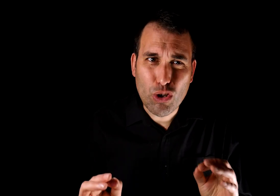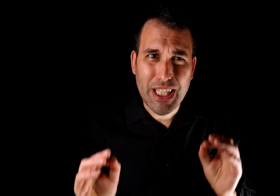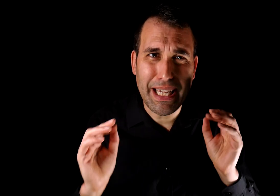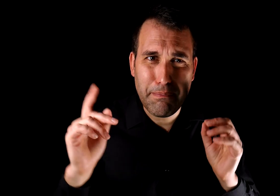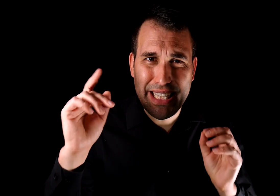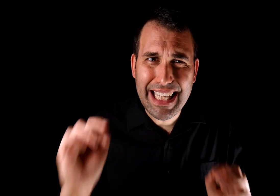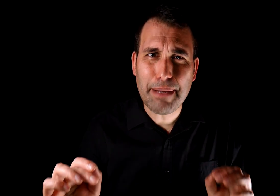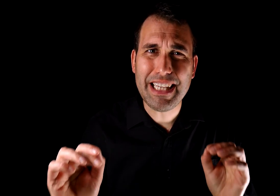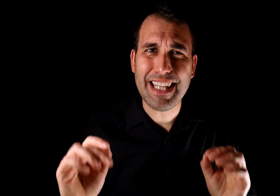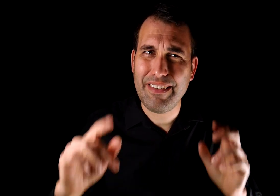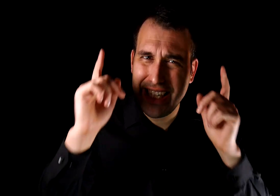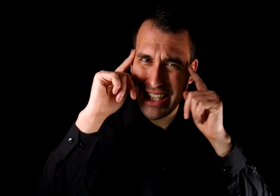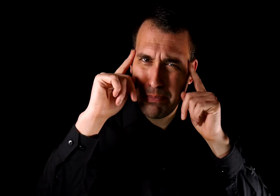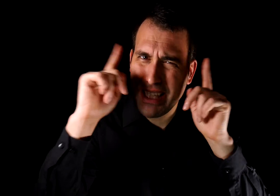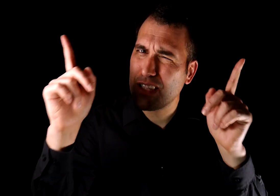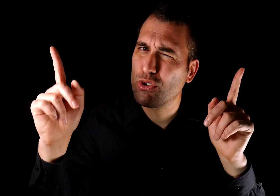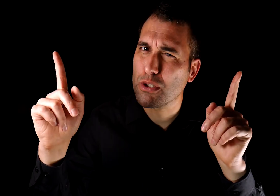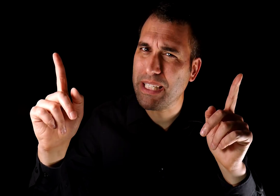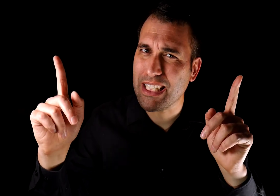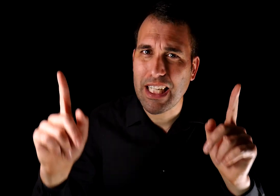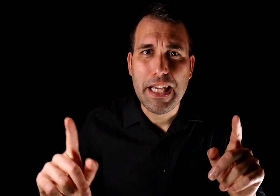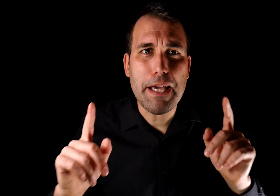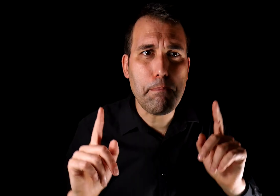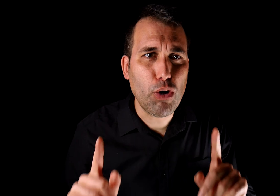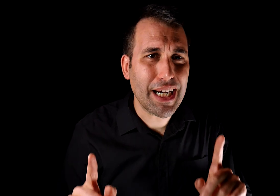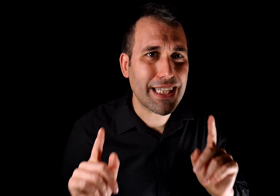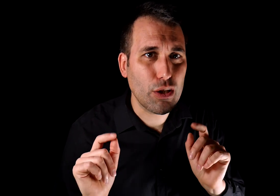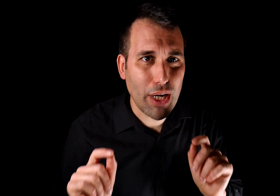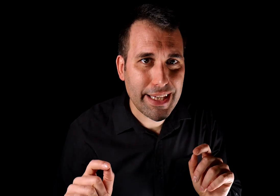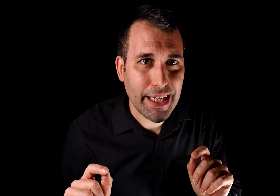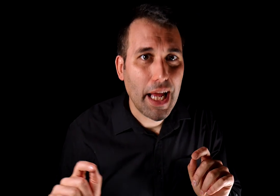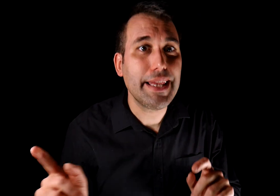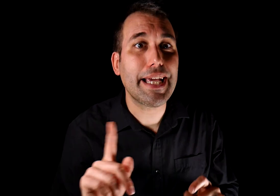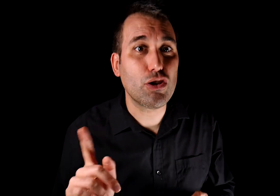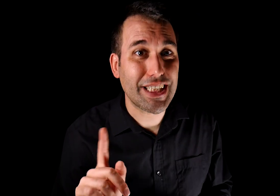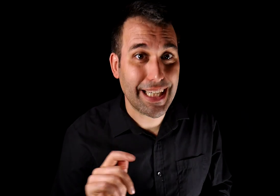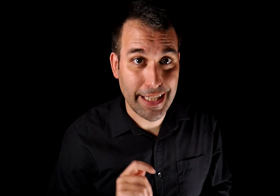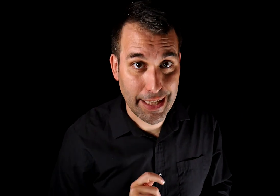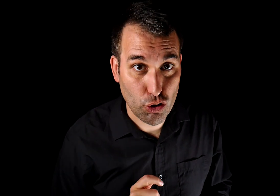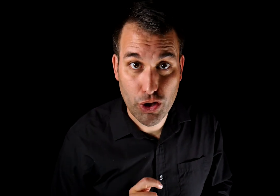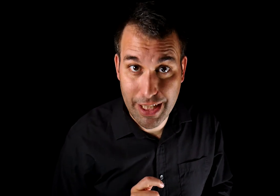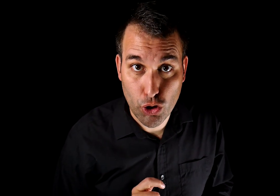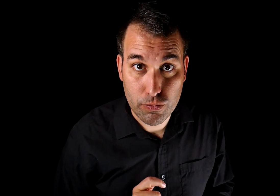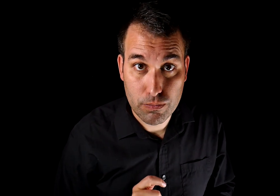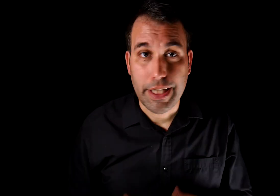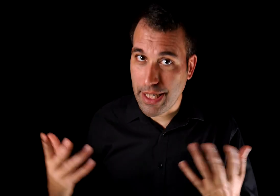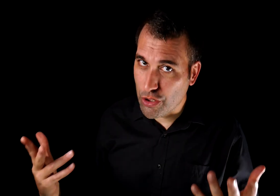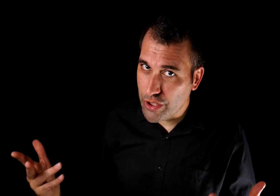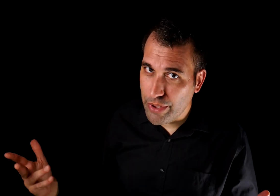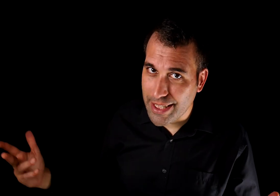cosa que inmediatamente debería despertar tus sospechas y empujarte a asegurarte de que no se están quedando contigo. Y en la continuidad